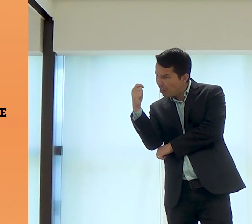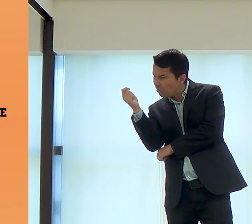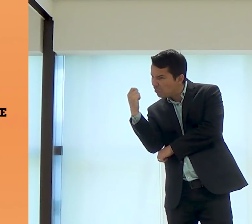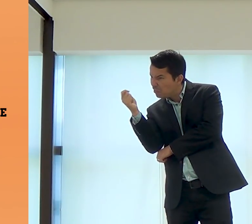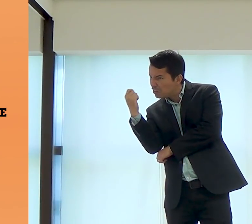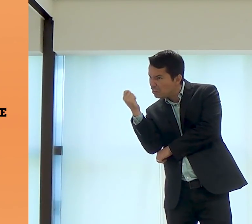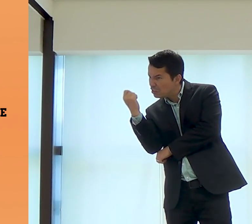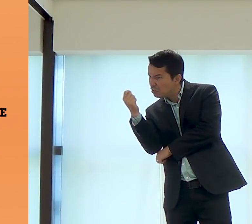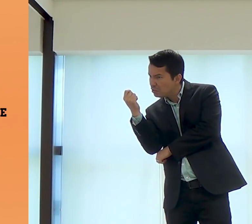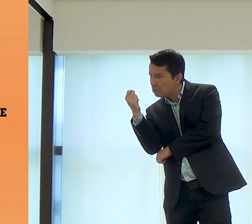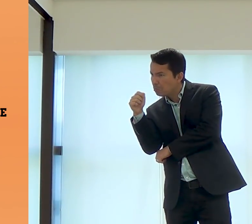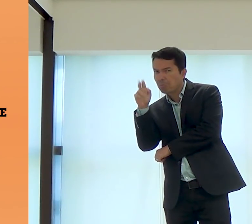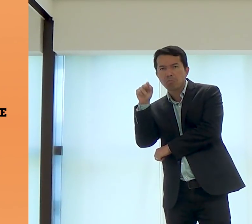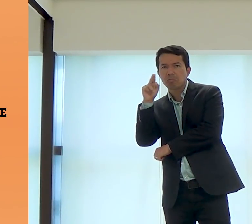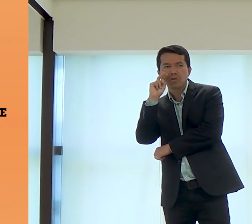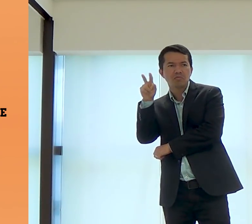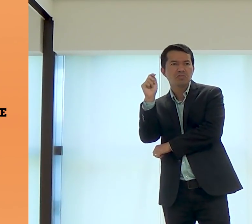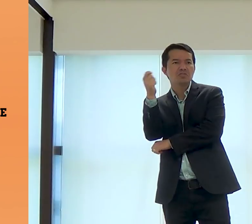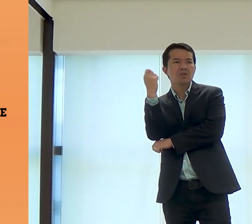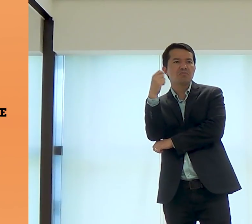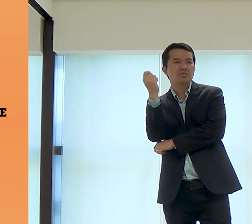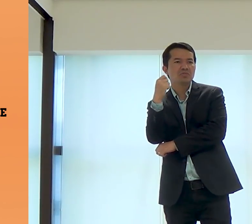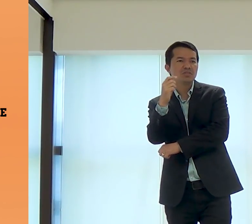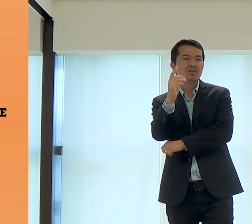Lembro de Davi? Como vocês usam o Davi?